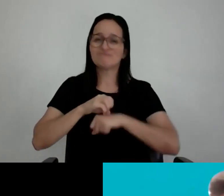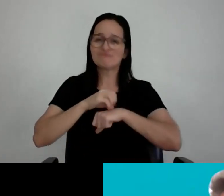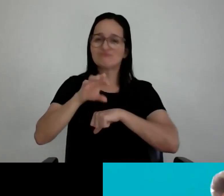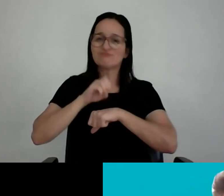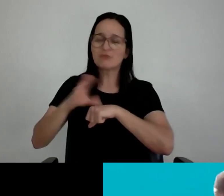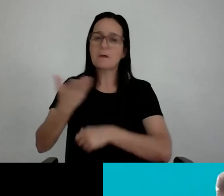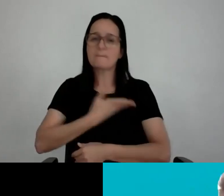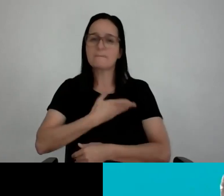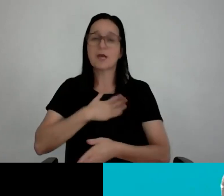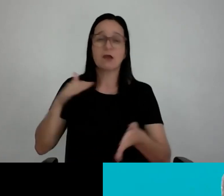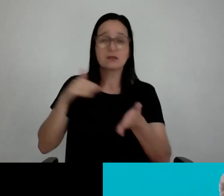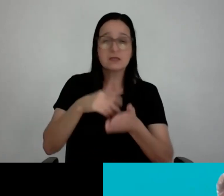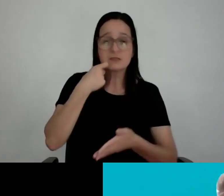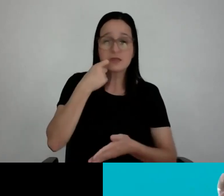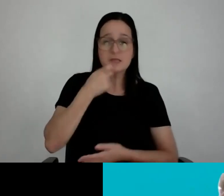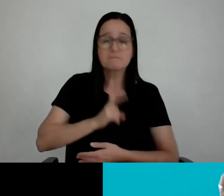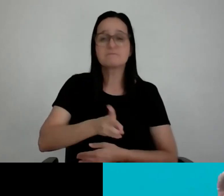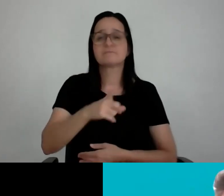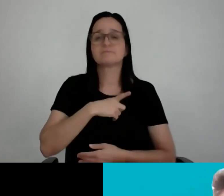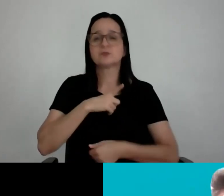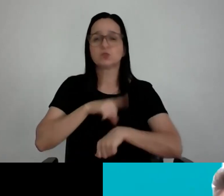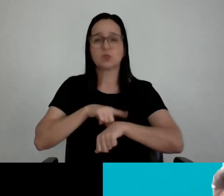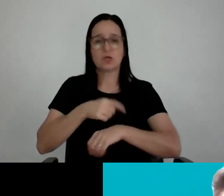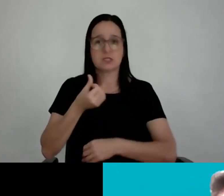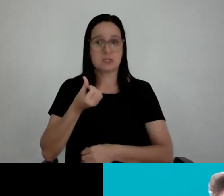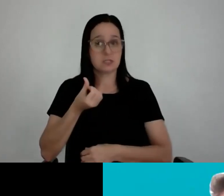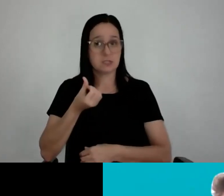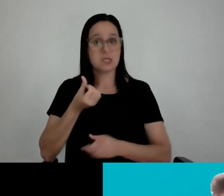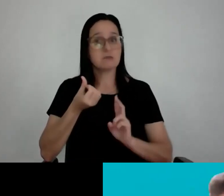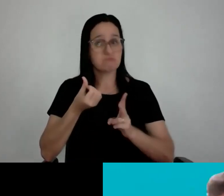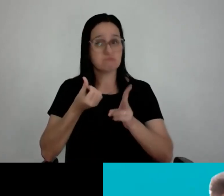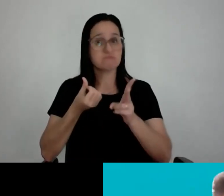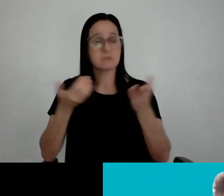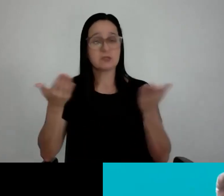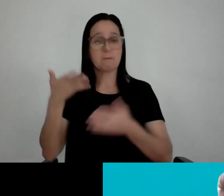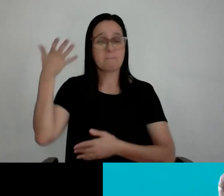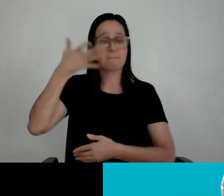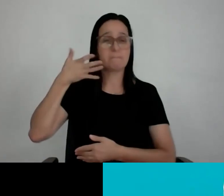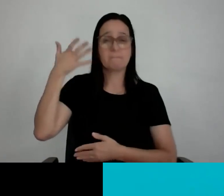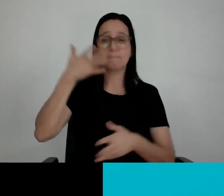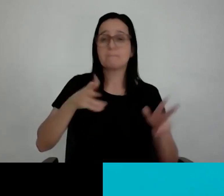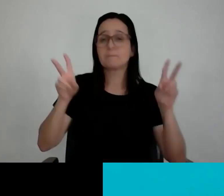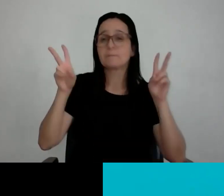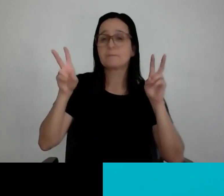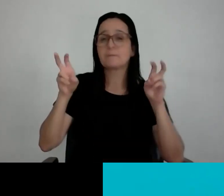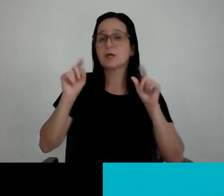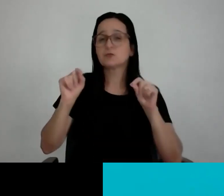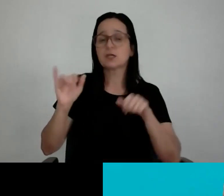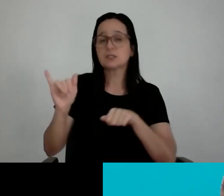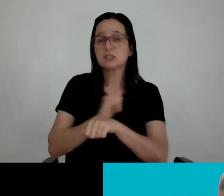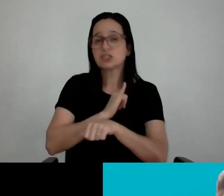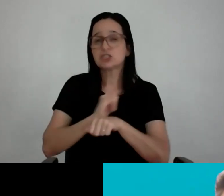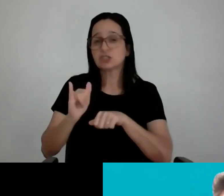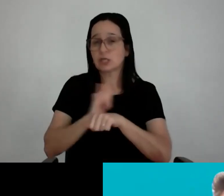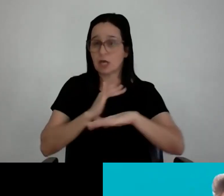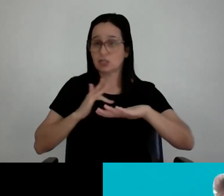sexta tem muito mais, logo mais às 18 horas, não acabou, hoje às 18 horas, gente tem uma ótima palestra também falando de estratégias de redes sociais